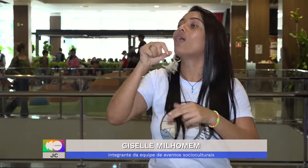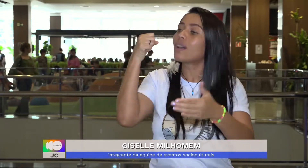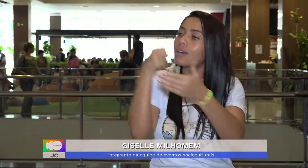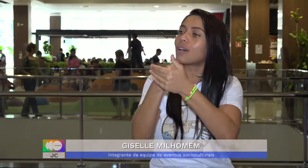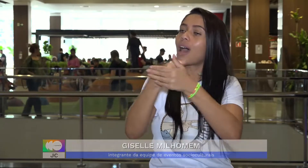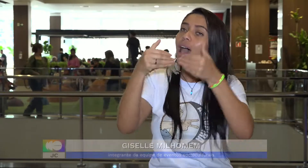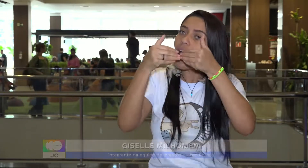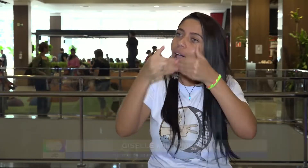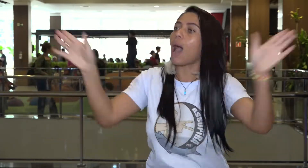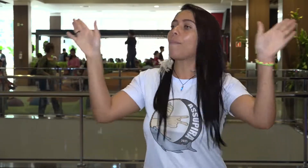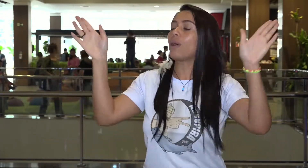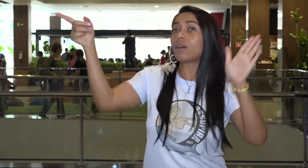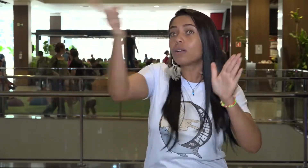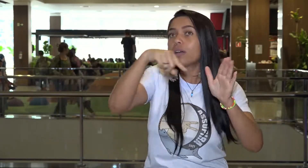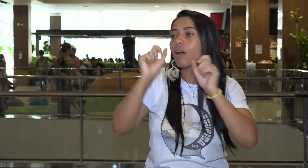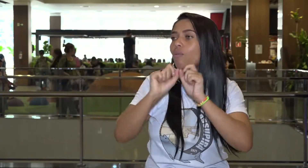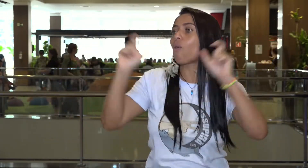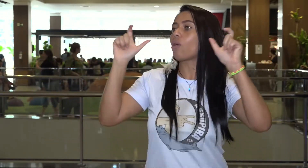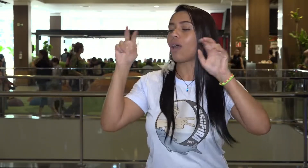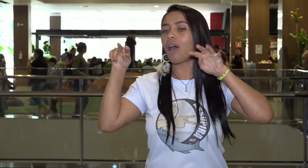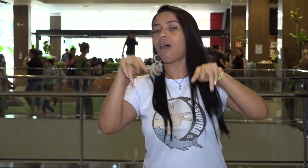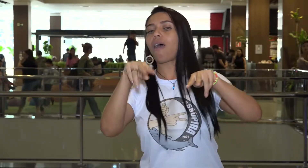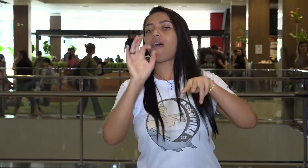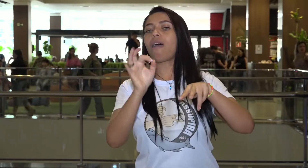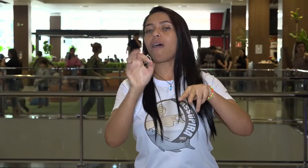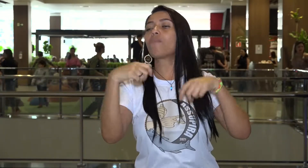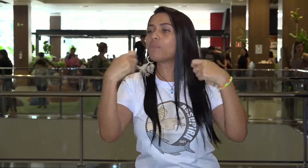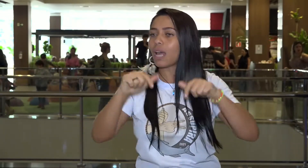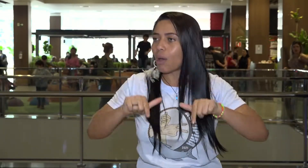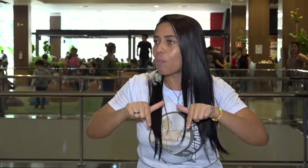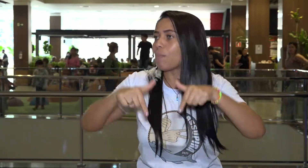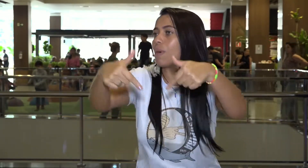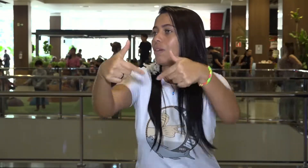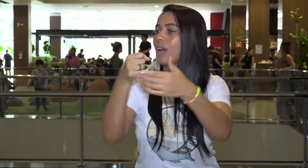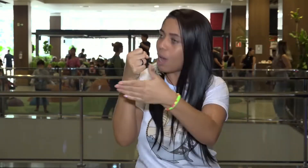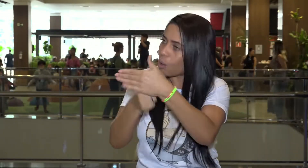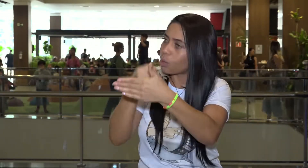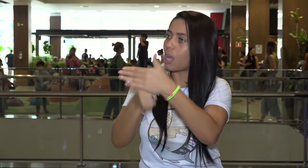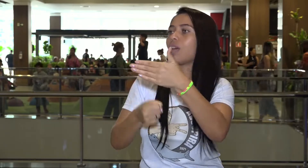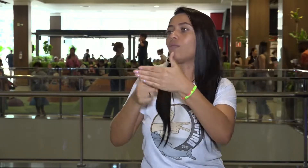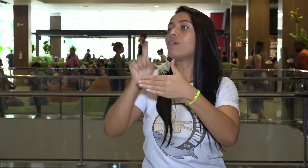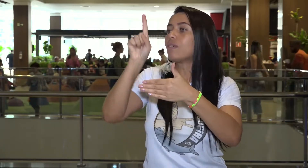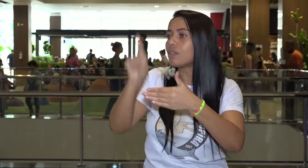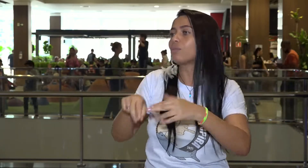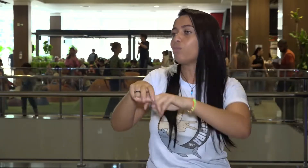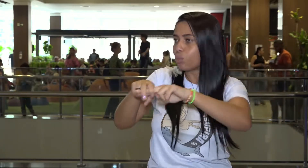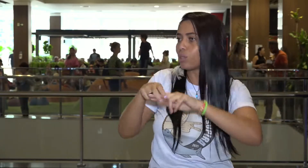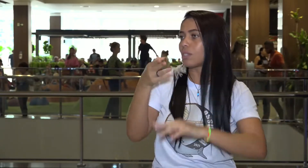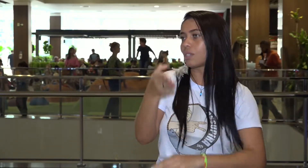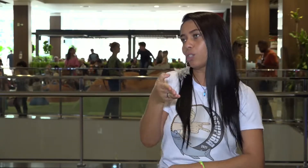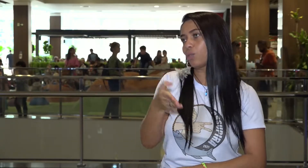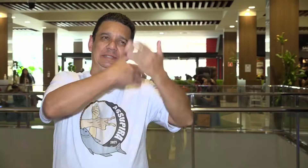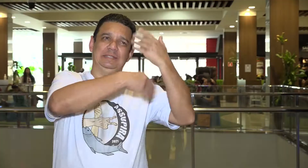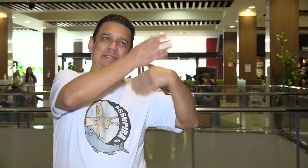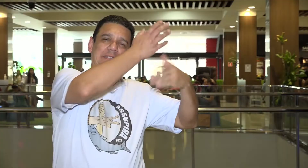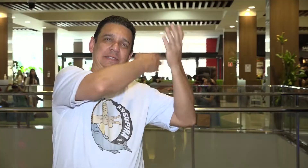luta e criou essa campanha do Setembro Azul, para que tenha essa visibilidade, esse engajamento. É por isso. Há muitos